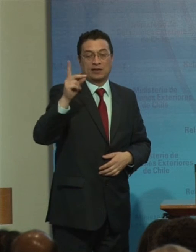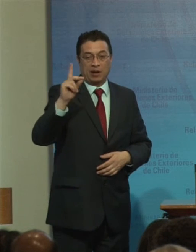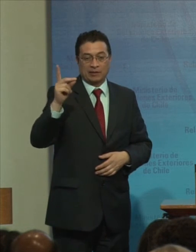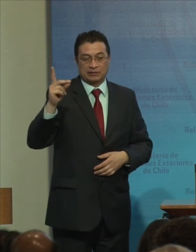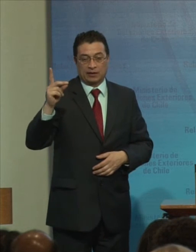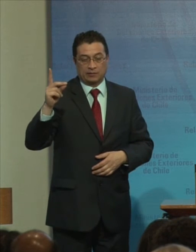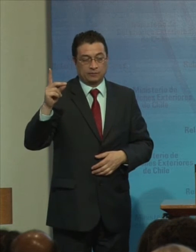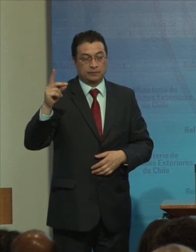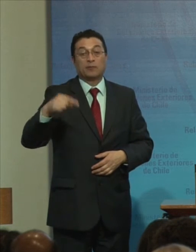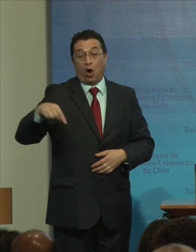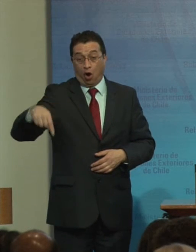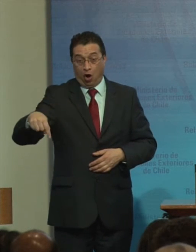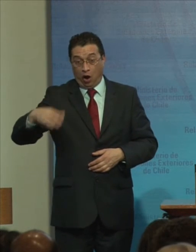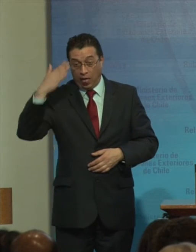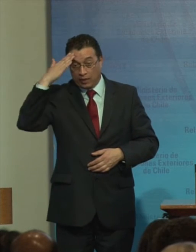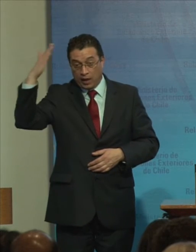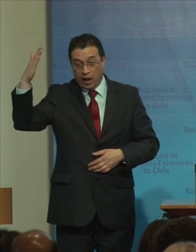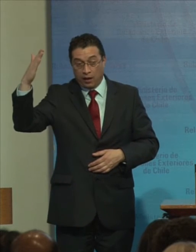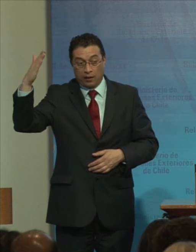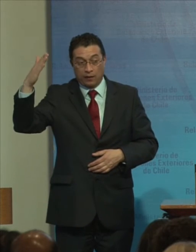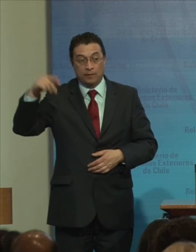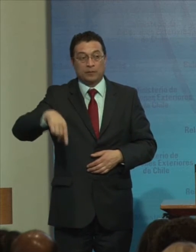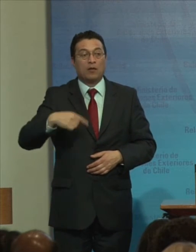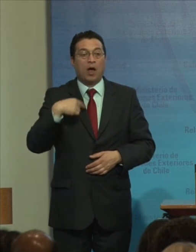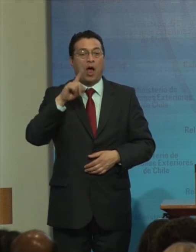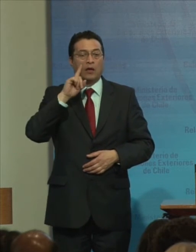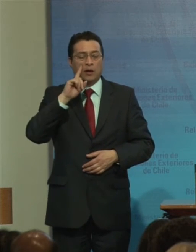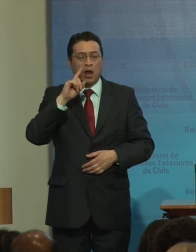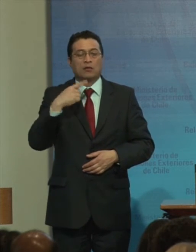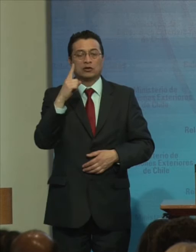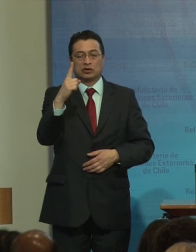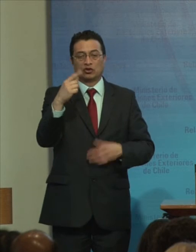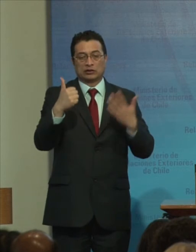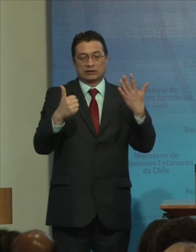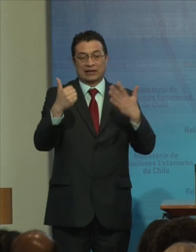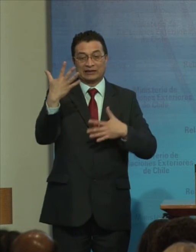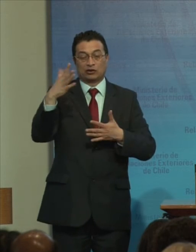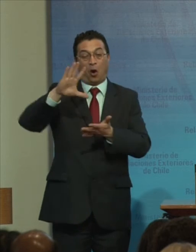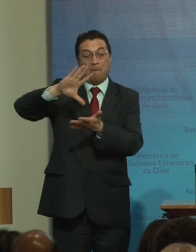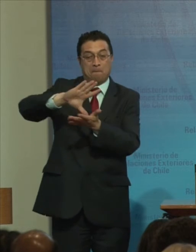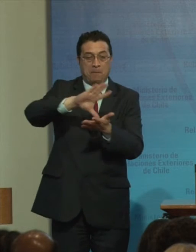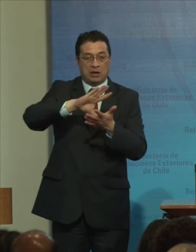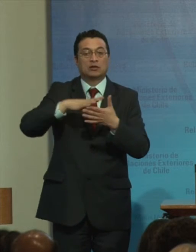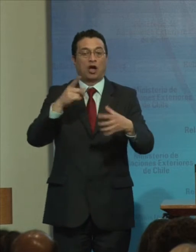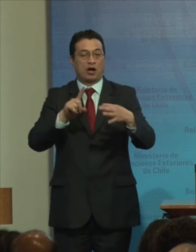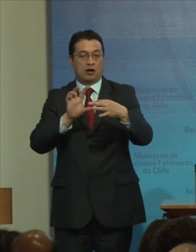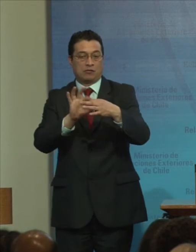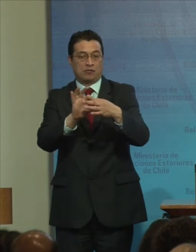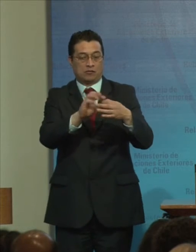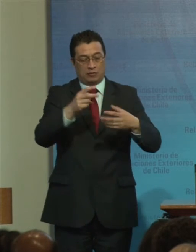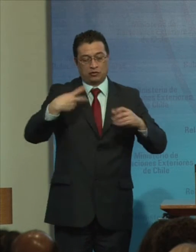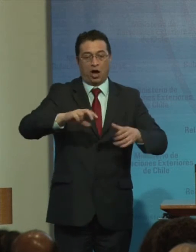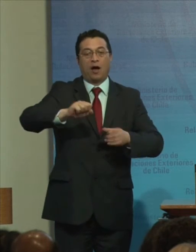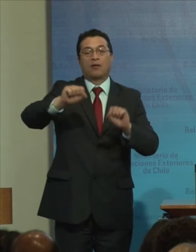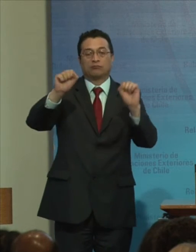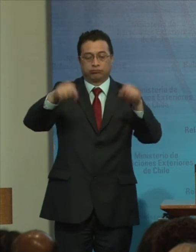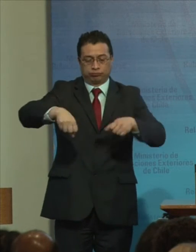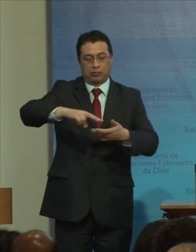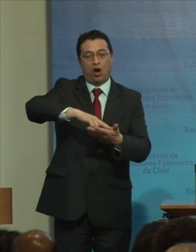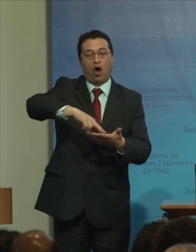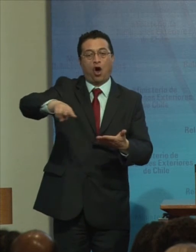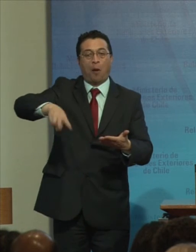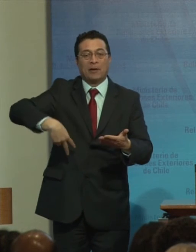Hoy día Contamos Con 165 Estados Partes Que han ratificado La Convención